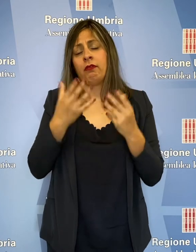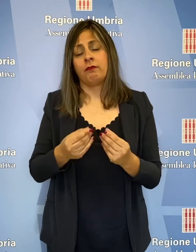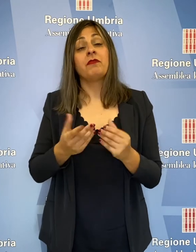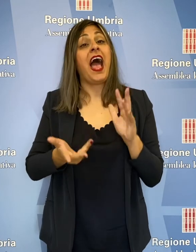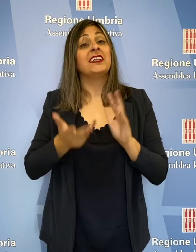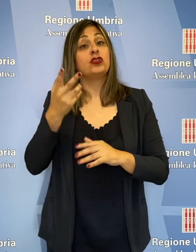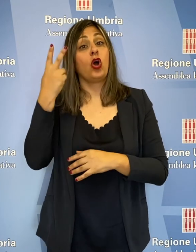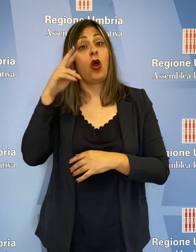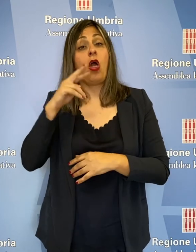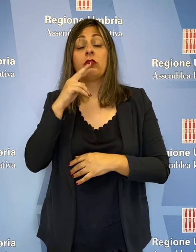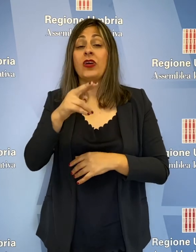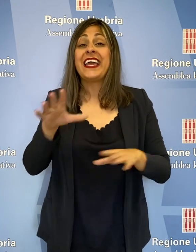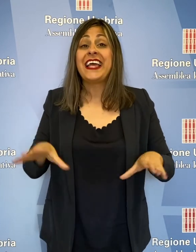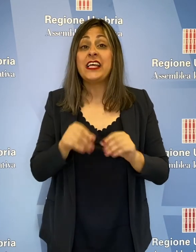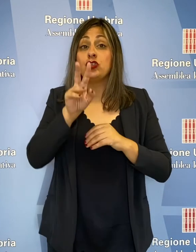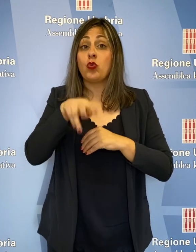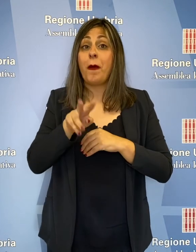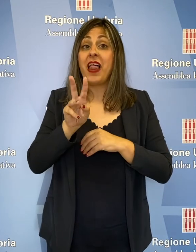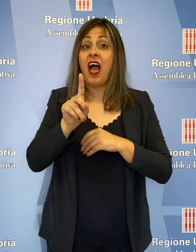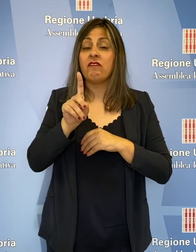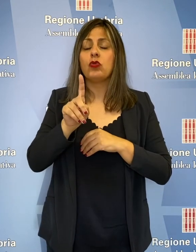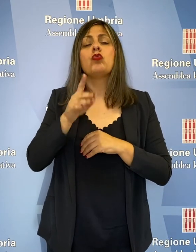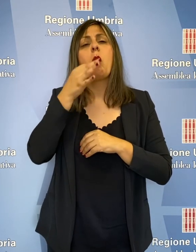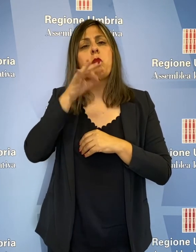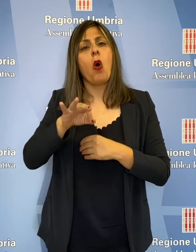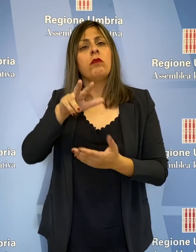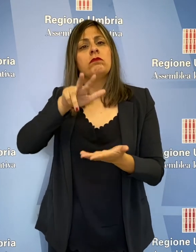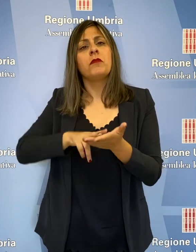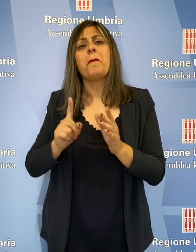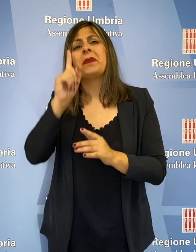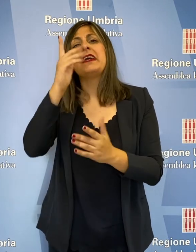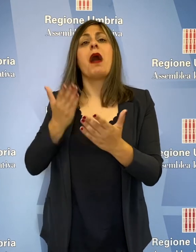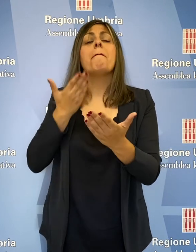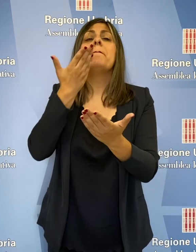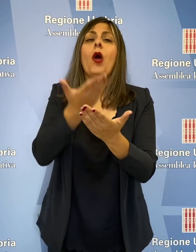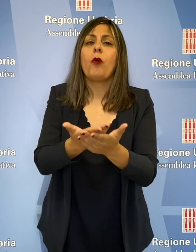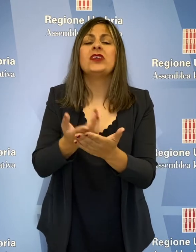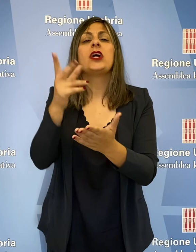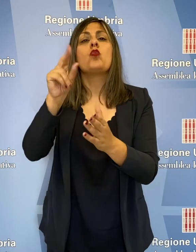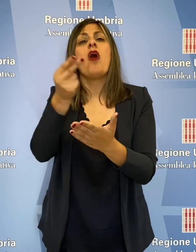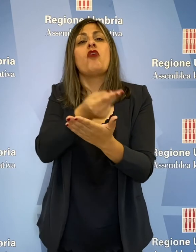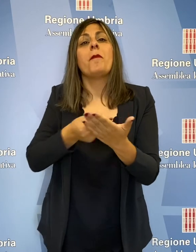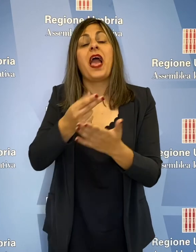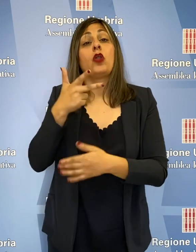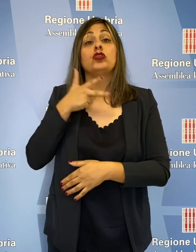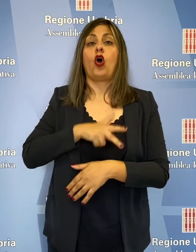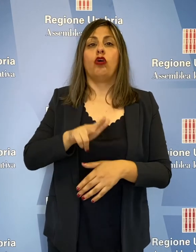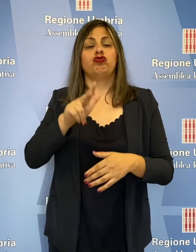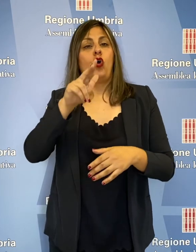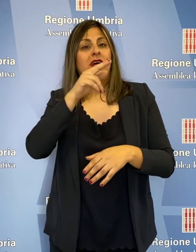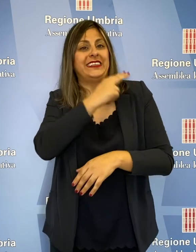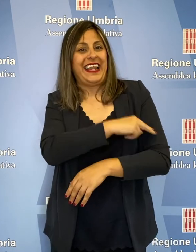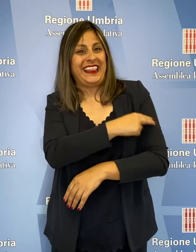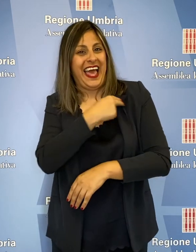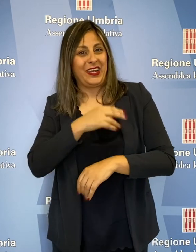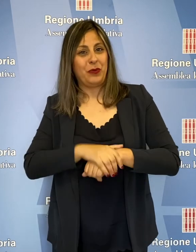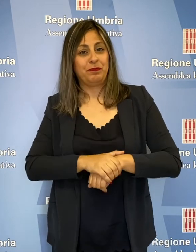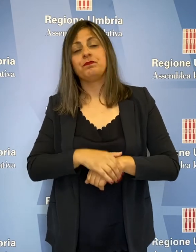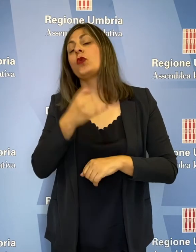approvare una prima proposta di nuovo piano socio-sanitario. Nell'ultima interrogazione, i consiglieri dei gruppi di minoranza, patto